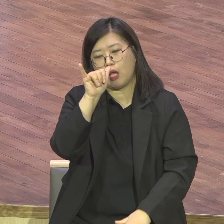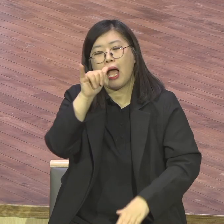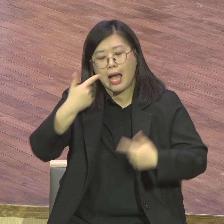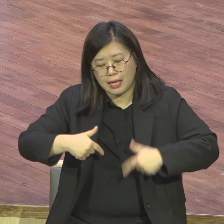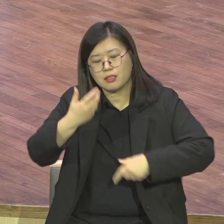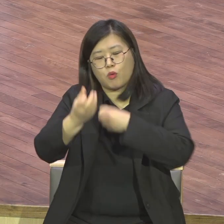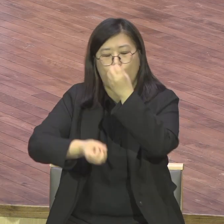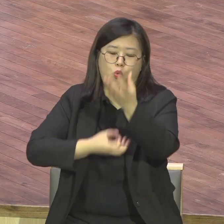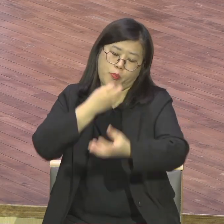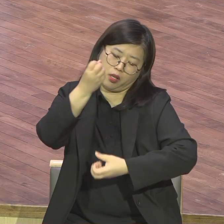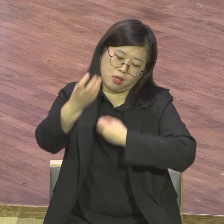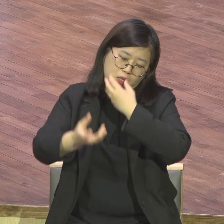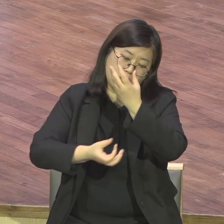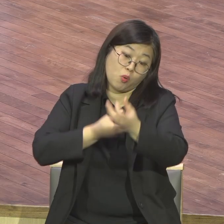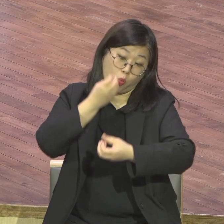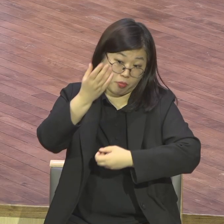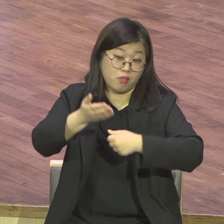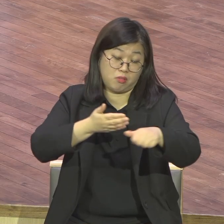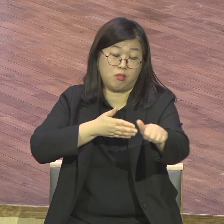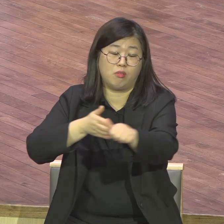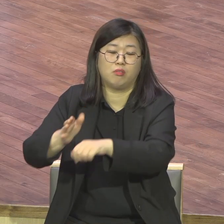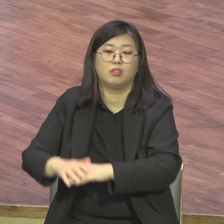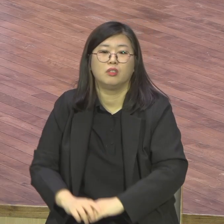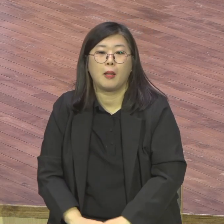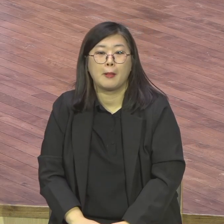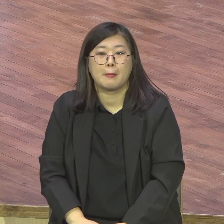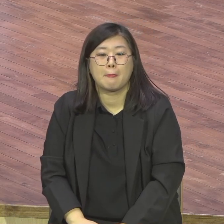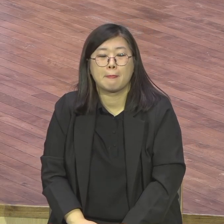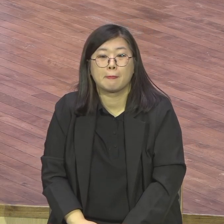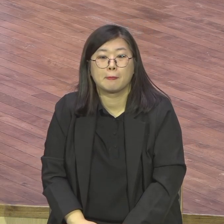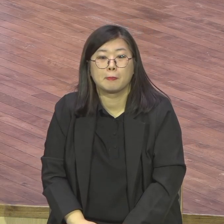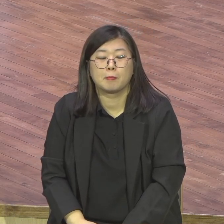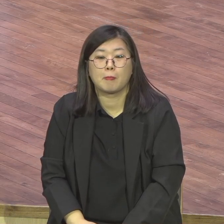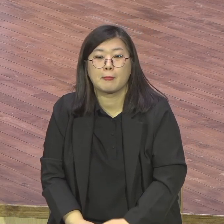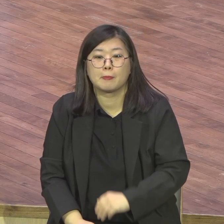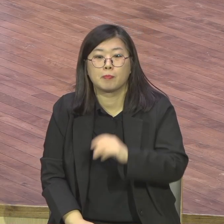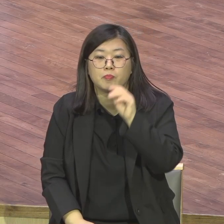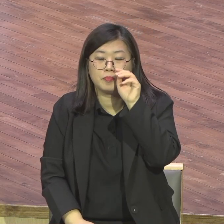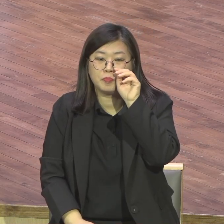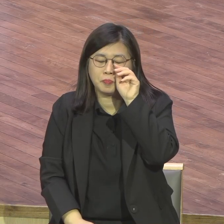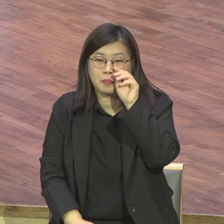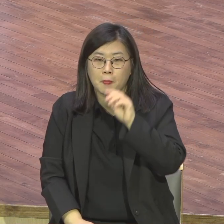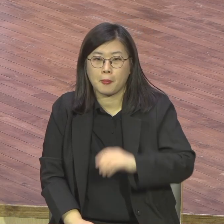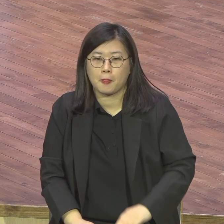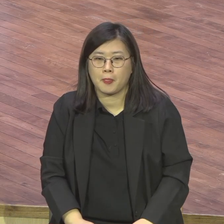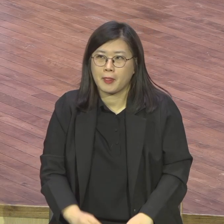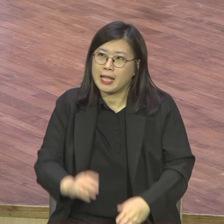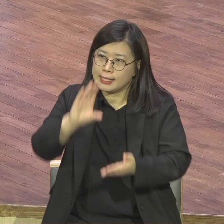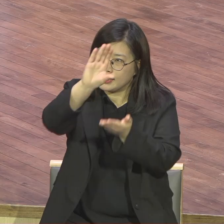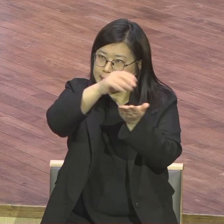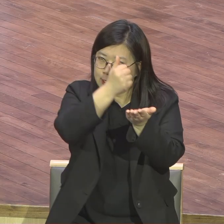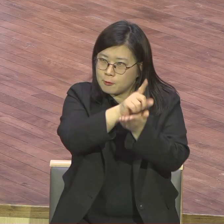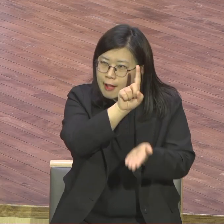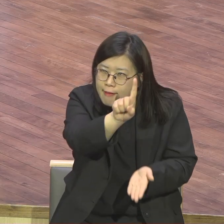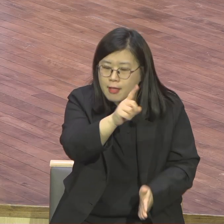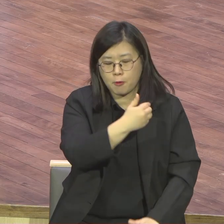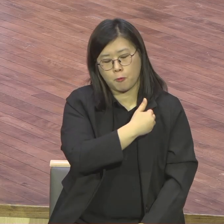이걸 뭐라 그래요 이걸 가지고 절대 절대 복음